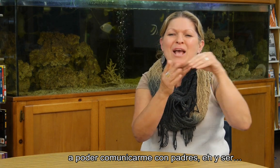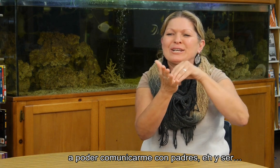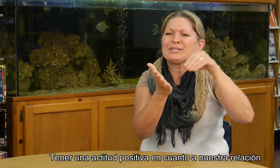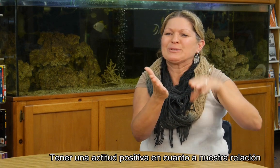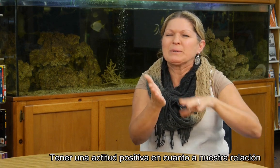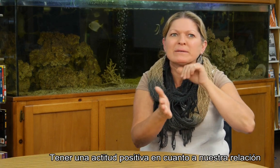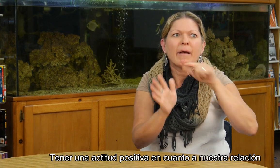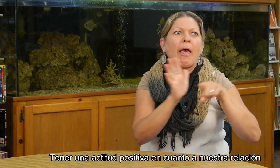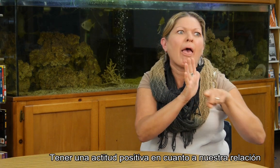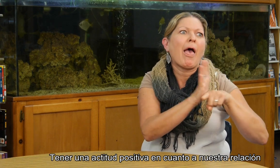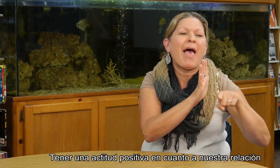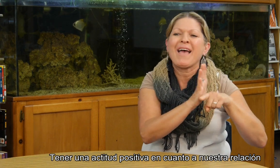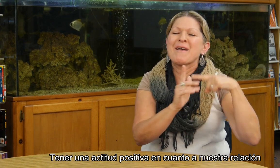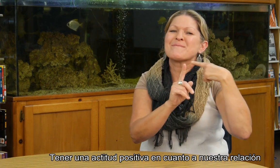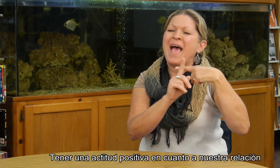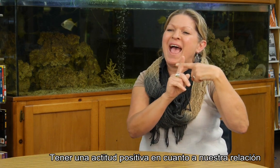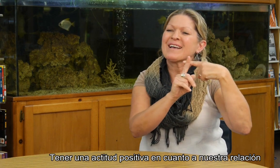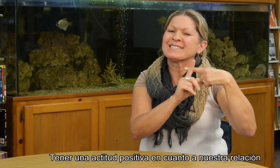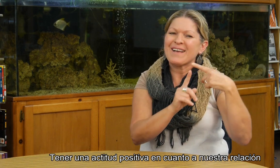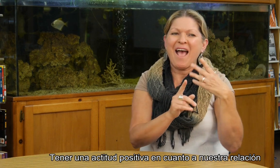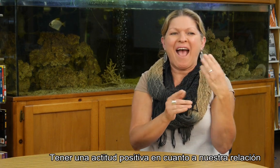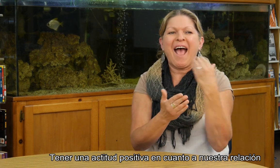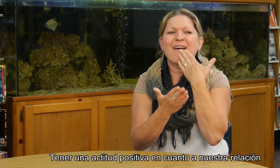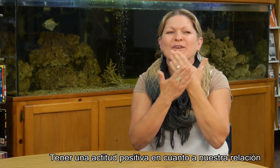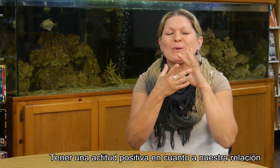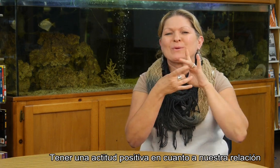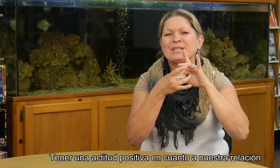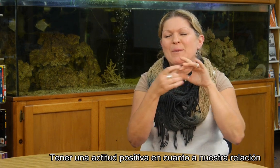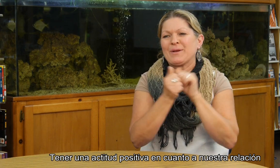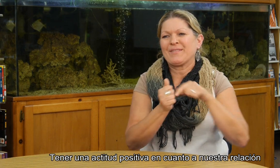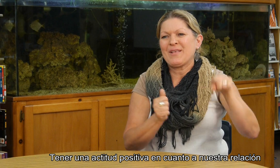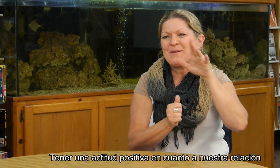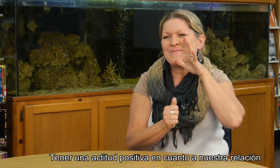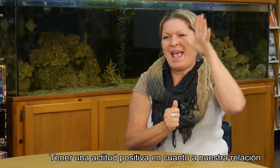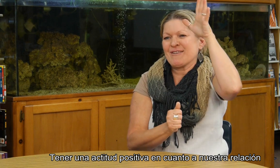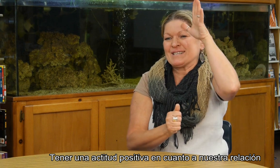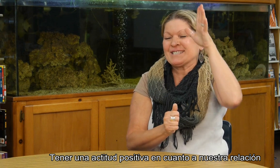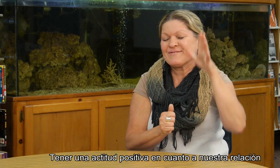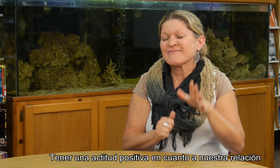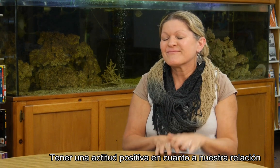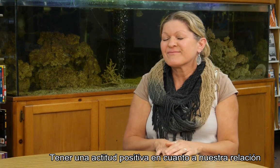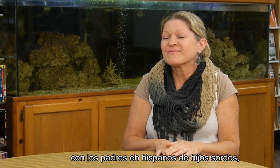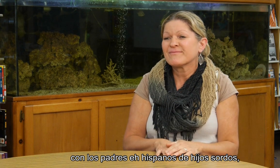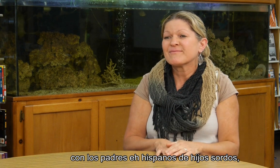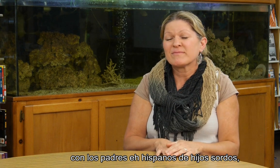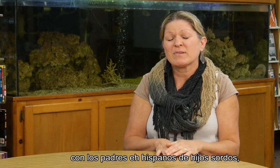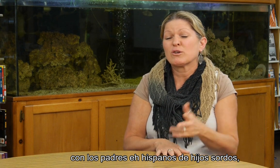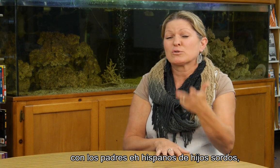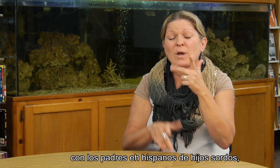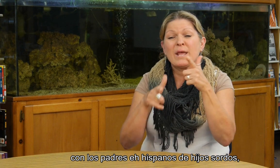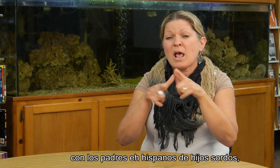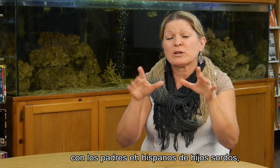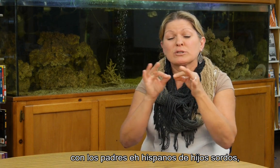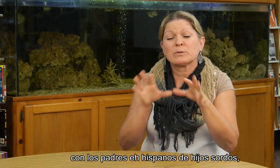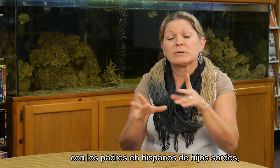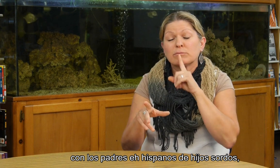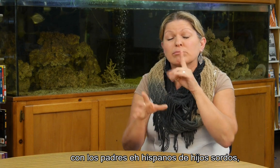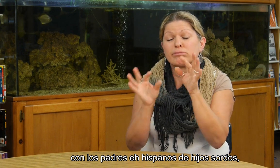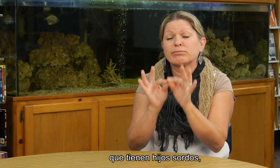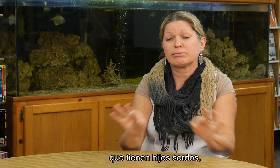tener una actitud positiva en cuanto a nuestra relación con los padres hispanos de hijos sordos, que tienen hijos